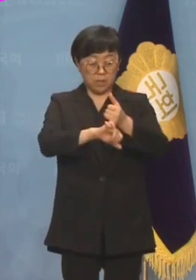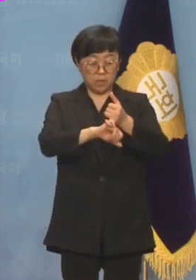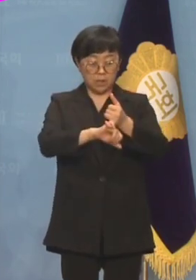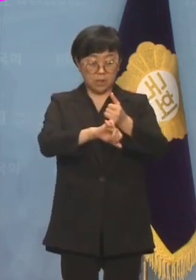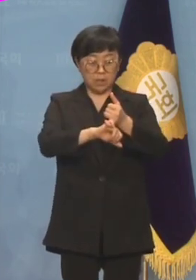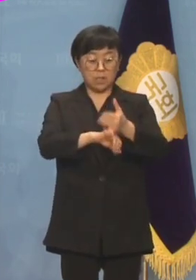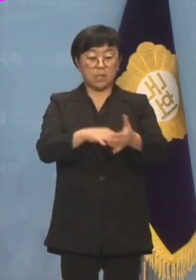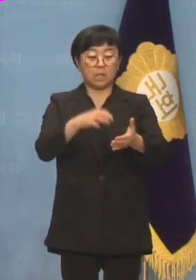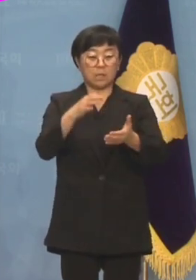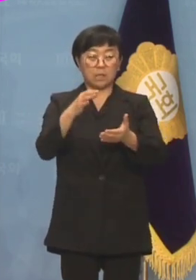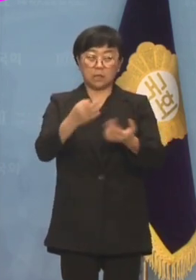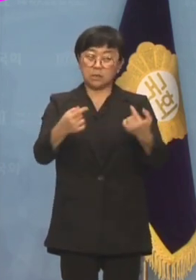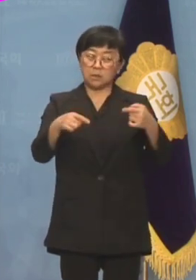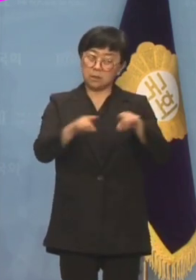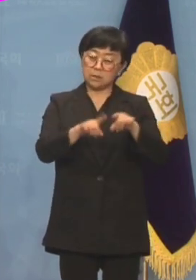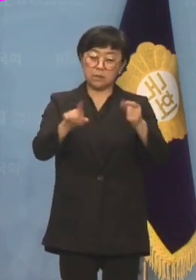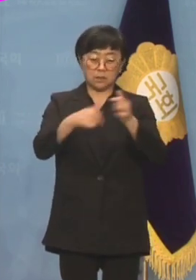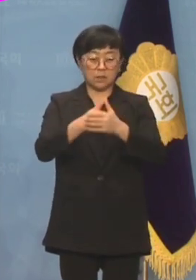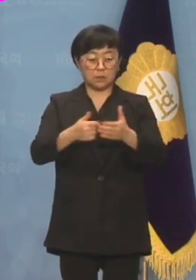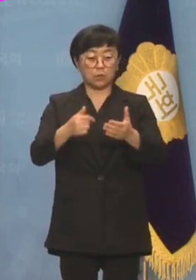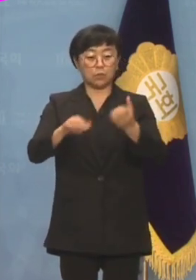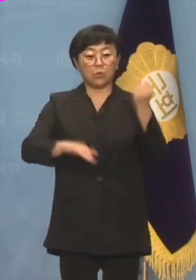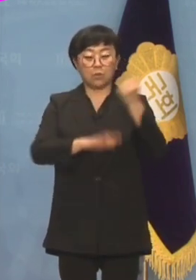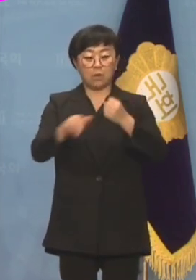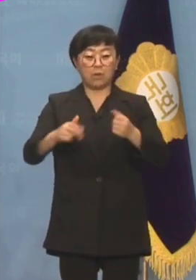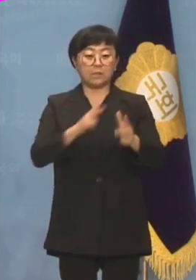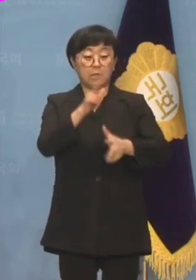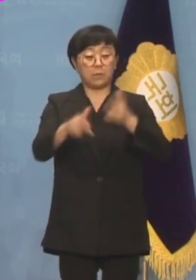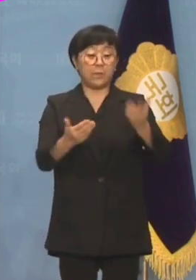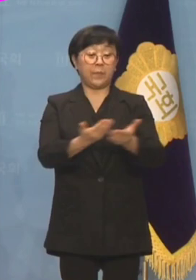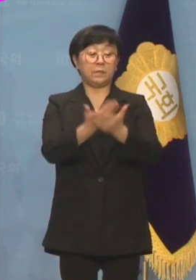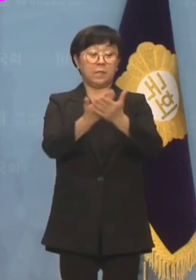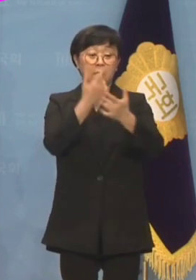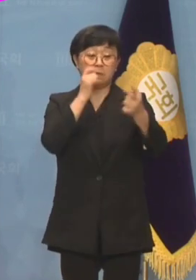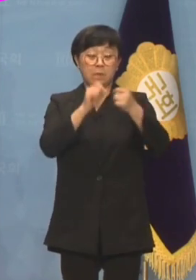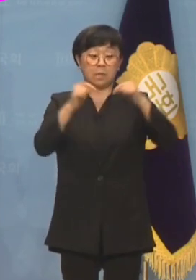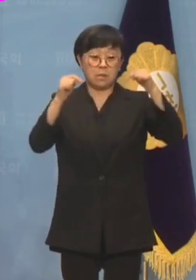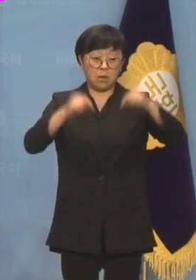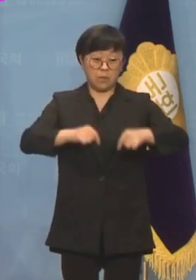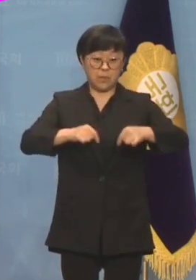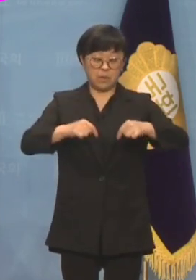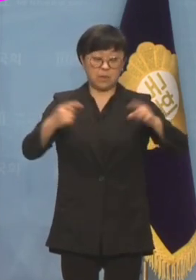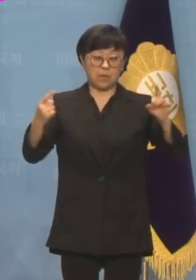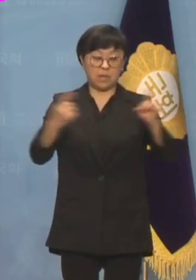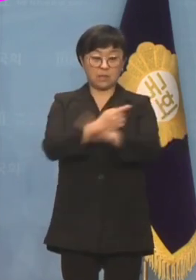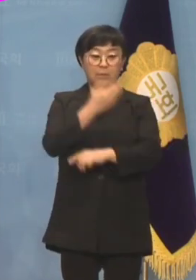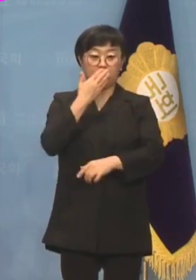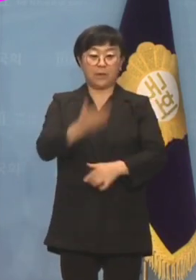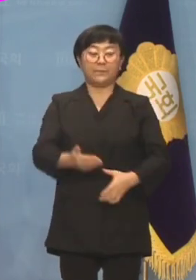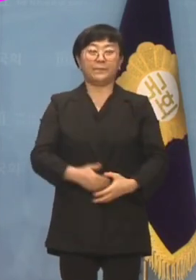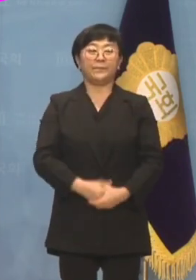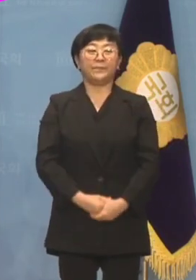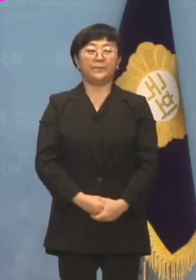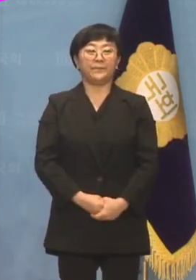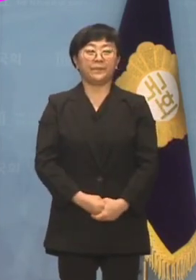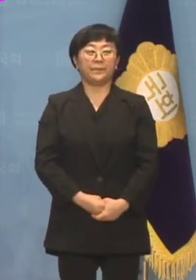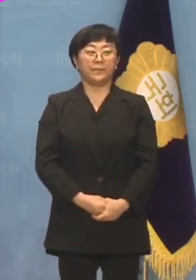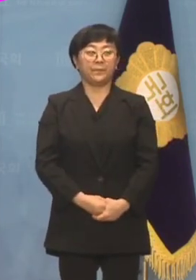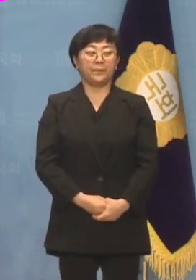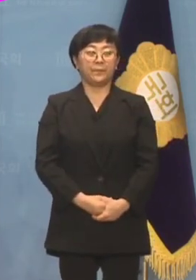가치동맹 토대 이외 산업동맹으로 발전하면 긴밀한 협의로 개선을 이뤄낼 것입니다.